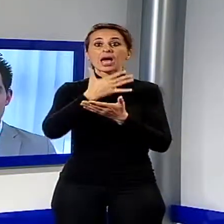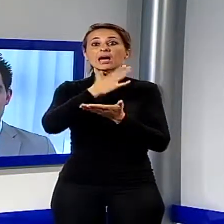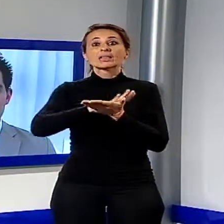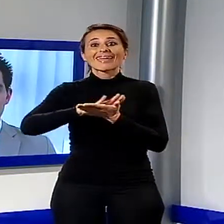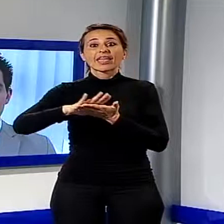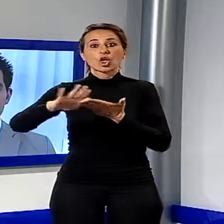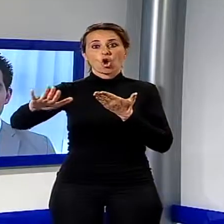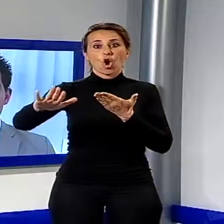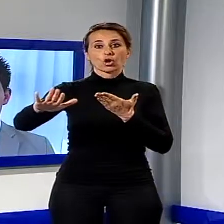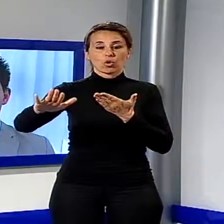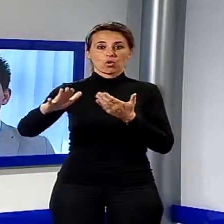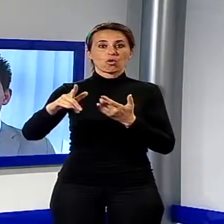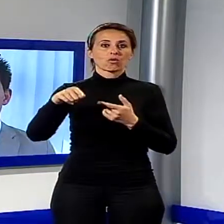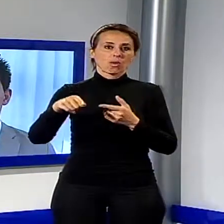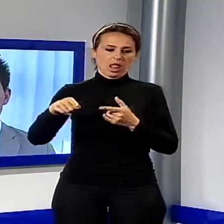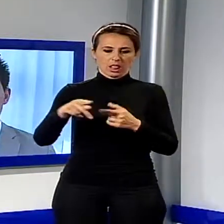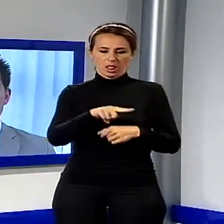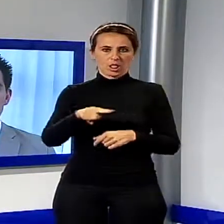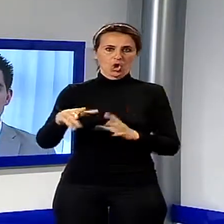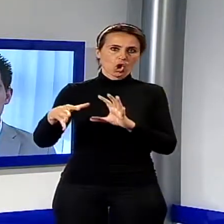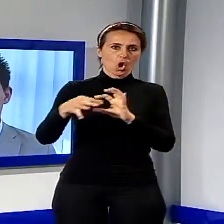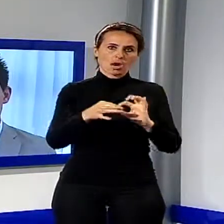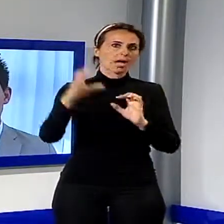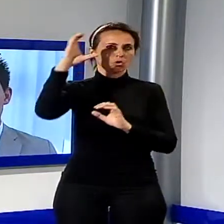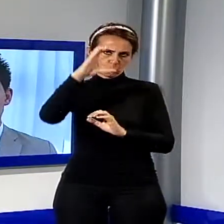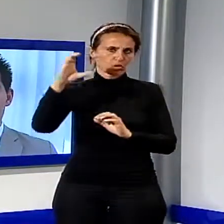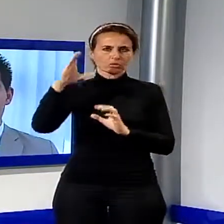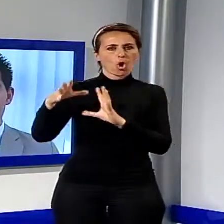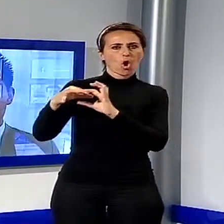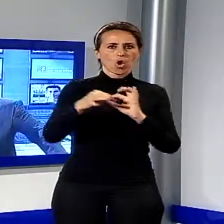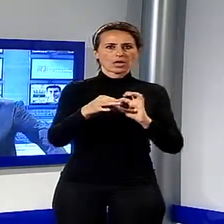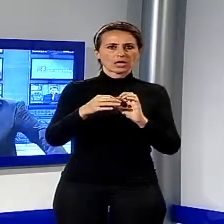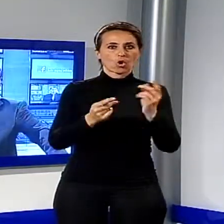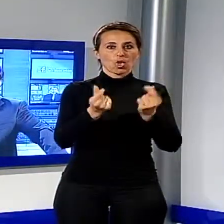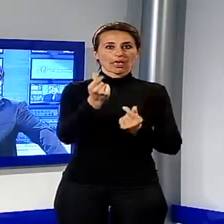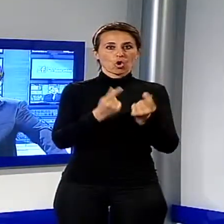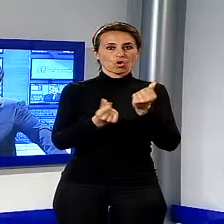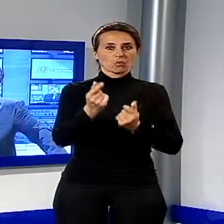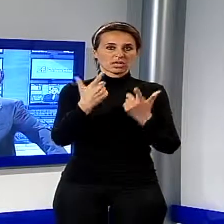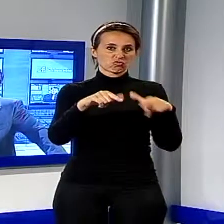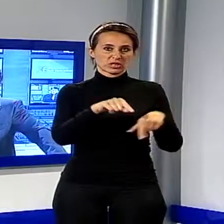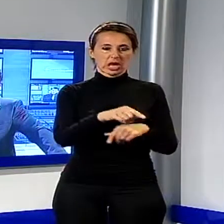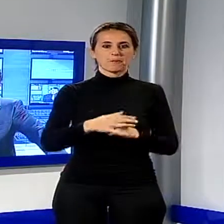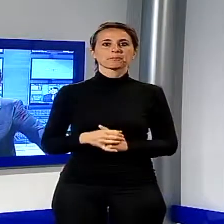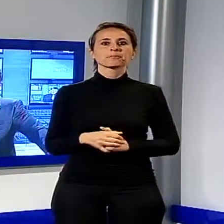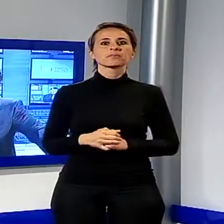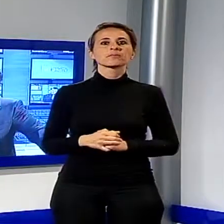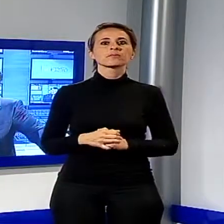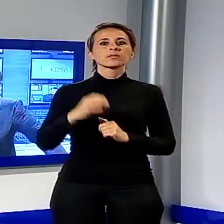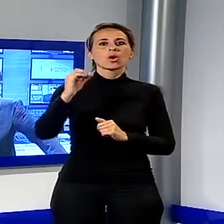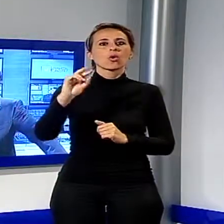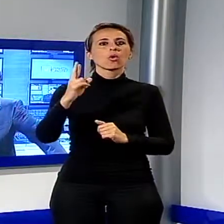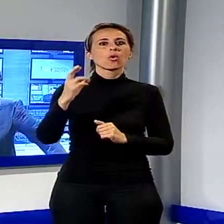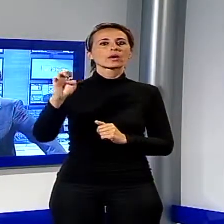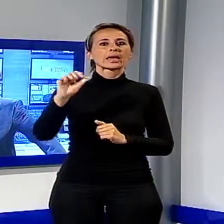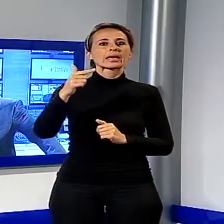delle implicazioni dirette poi sul turismo e sull'economia cittadina. Oreste Giurlani è